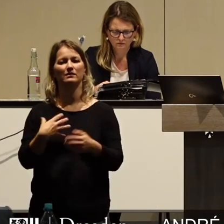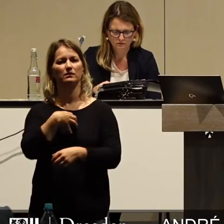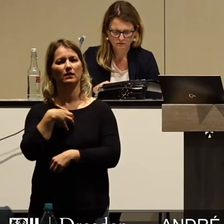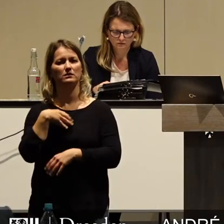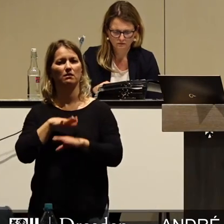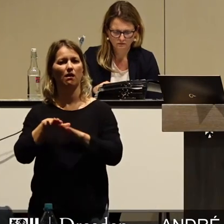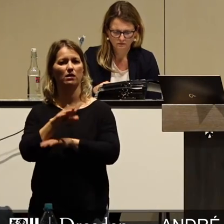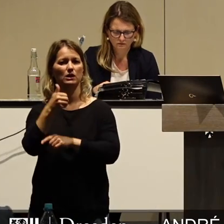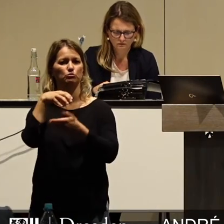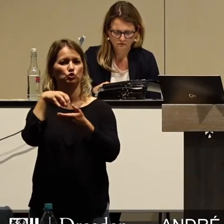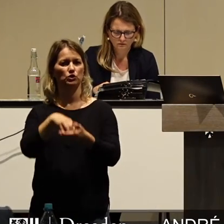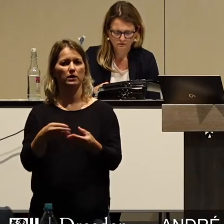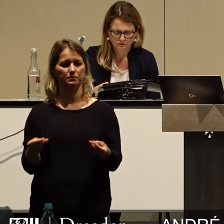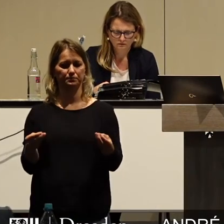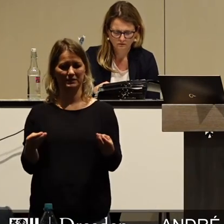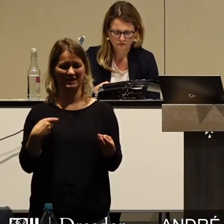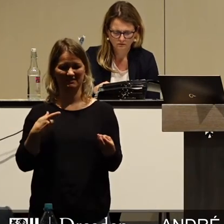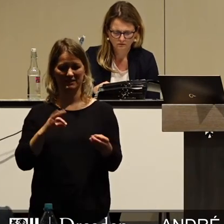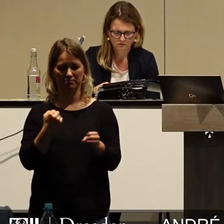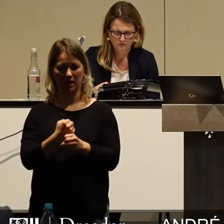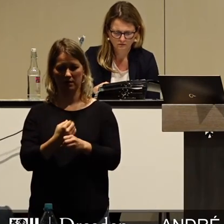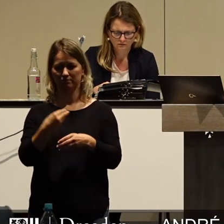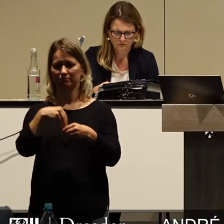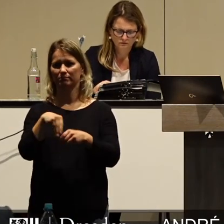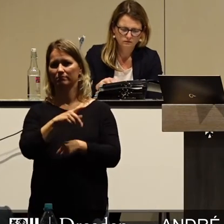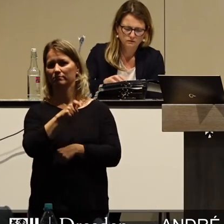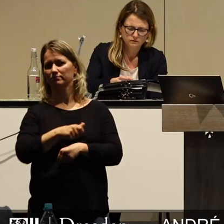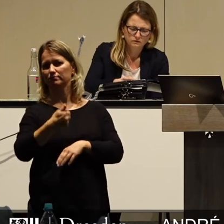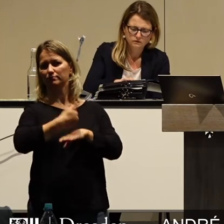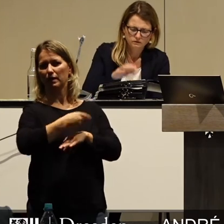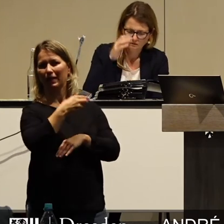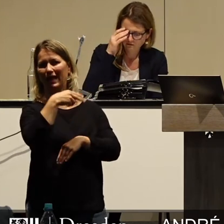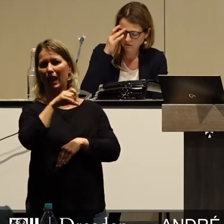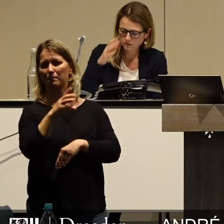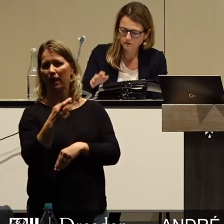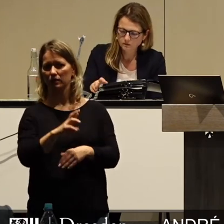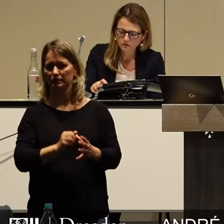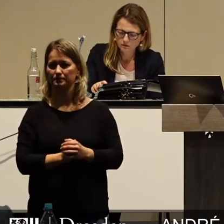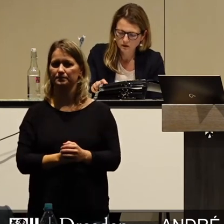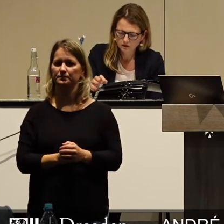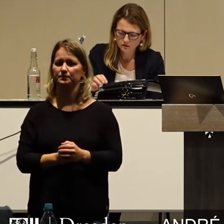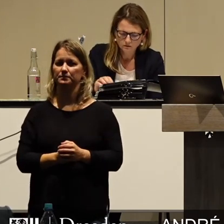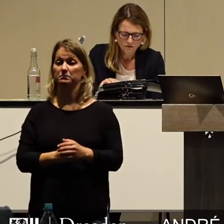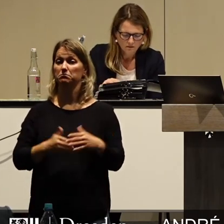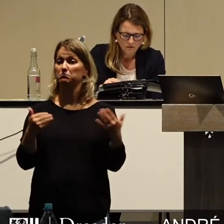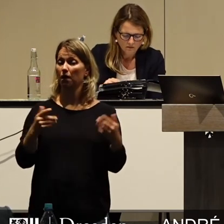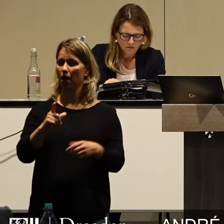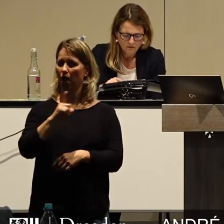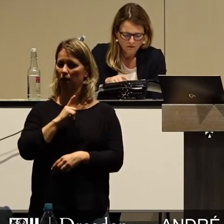mit Oberbürgermeister Hilbert daraus? Statt nun ebenfalls mit einem